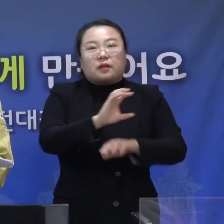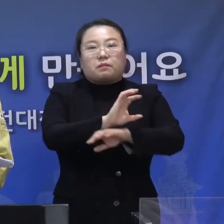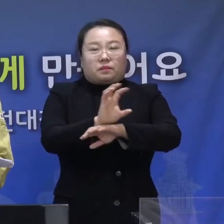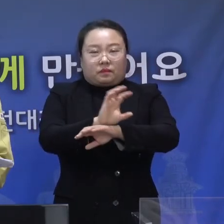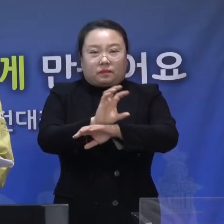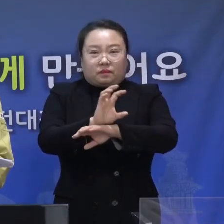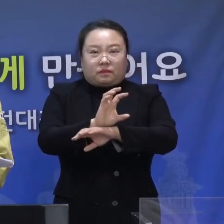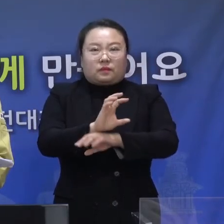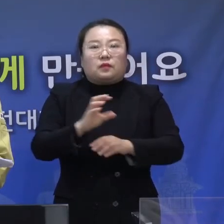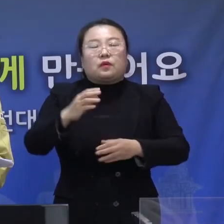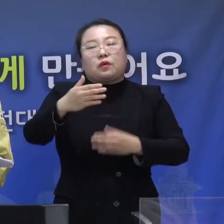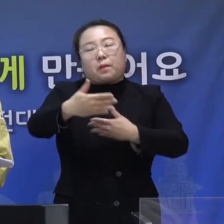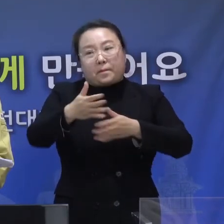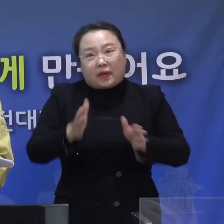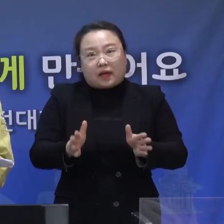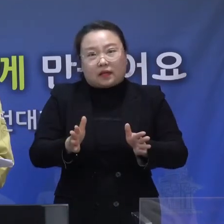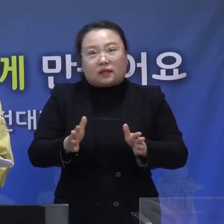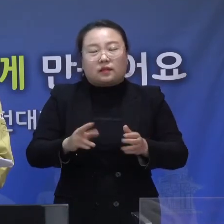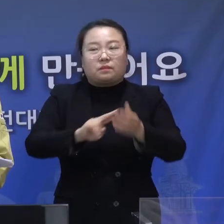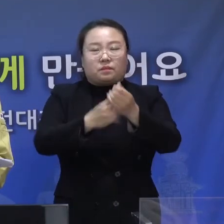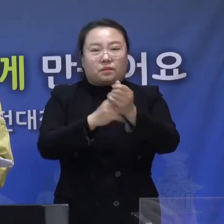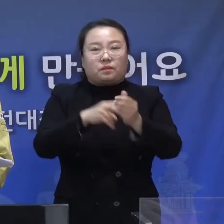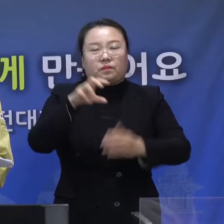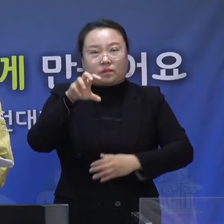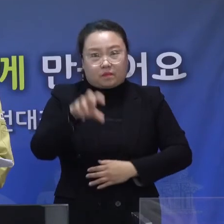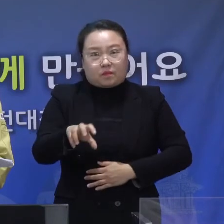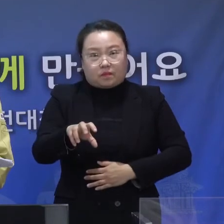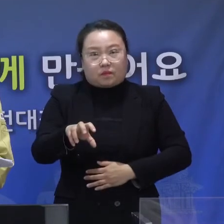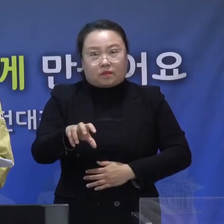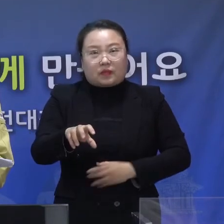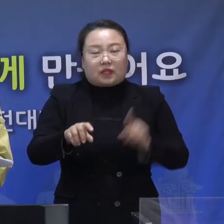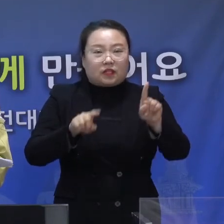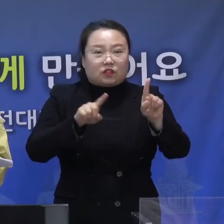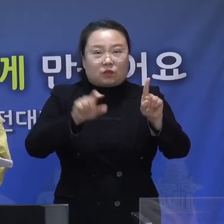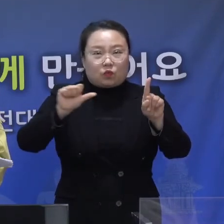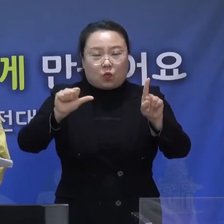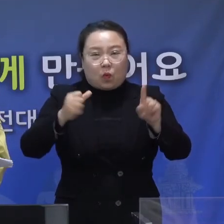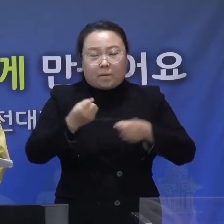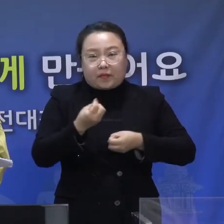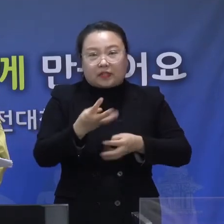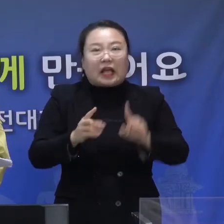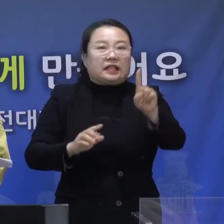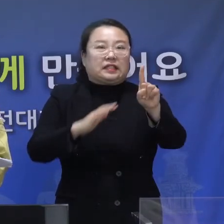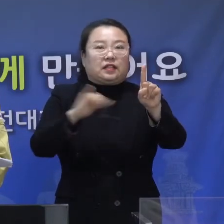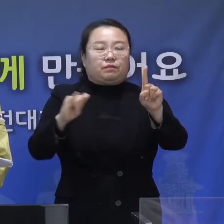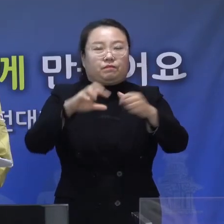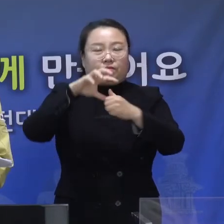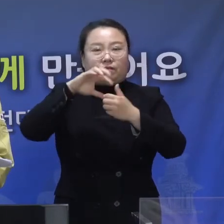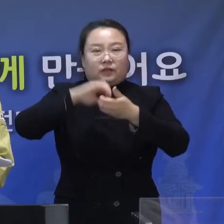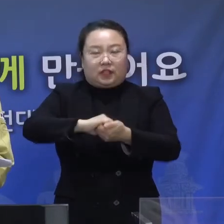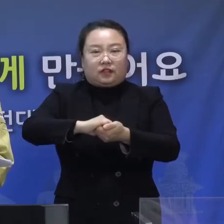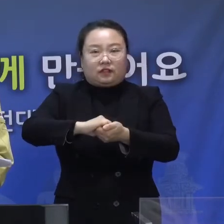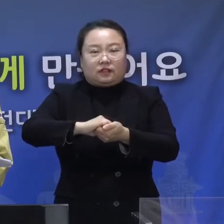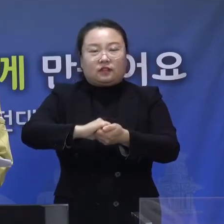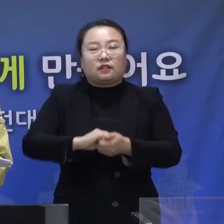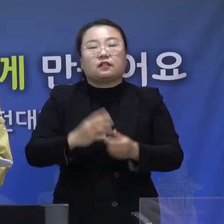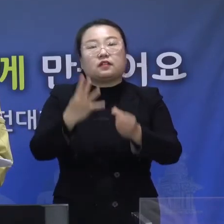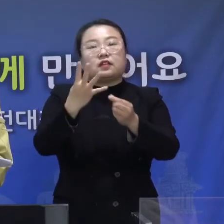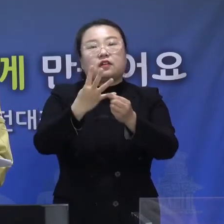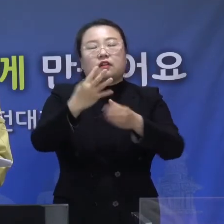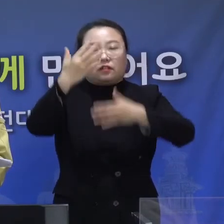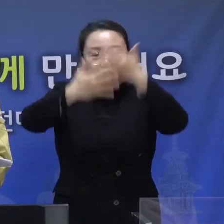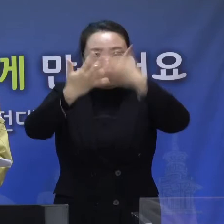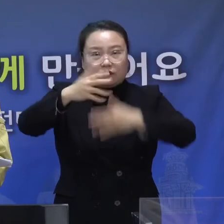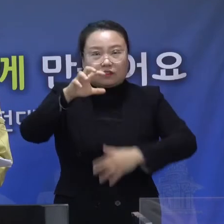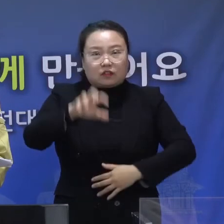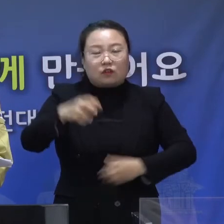임이용실은 시설명정 4제곱미터당 1명으로 인원을 제안합니다. 4. 영화관,